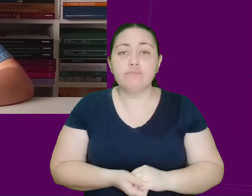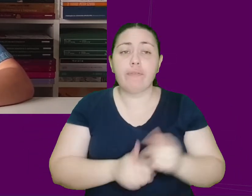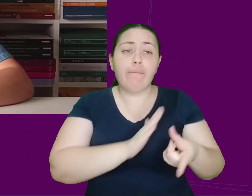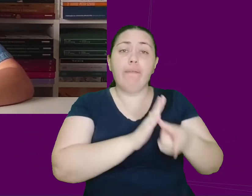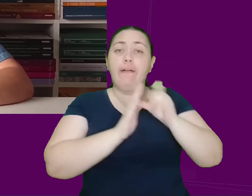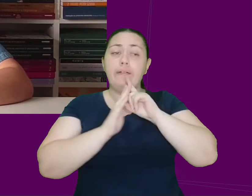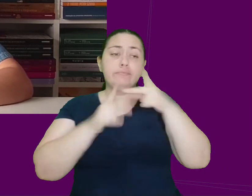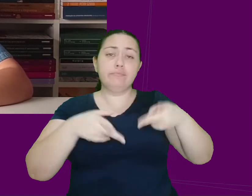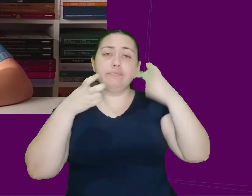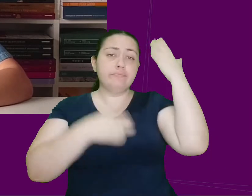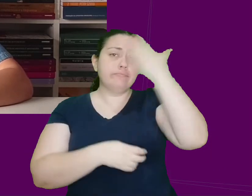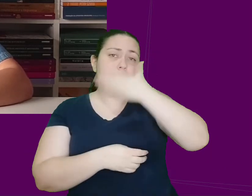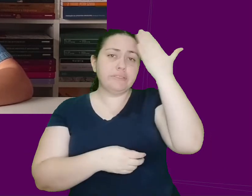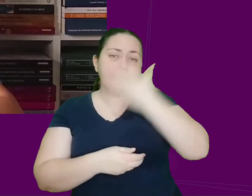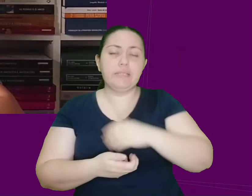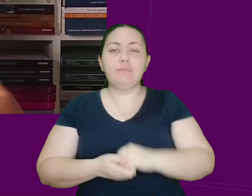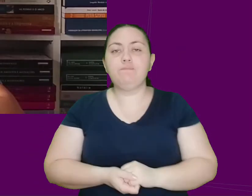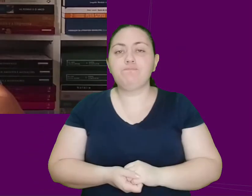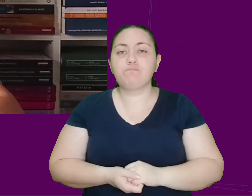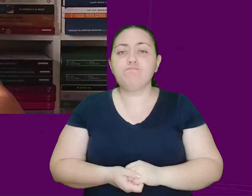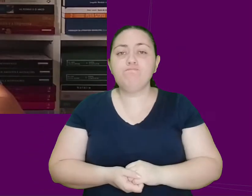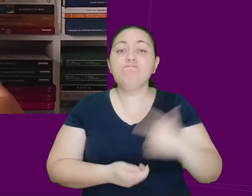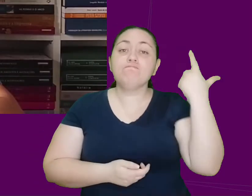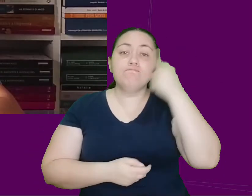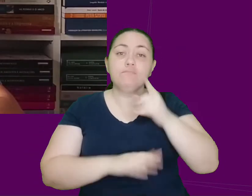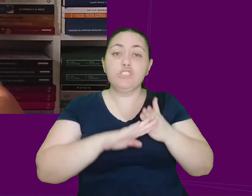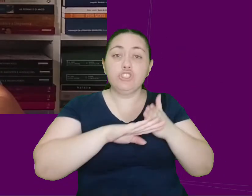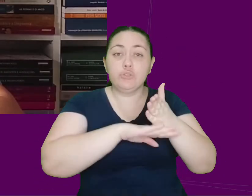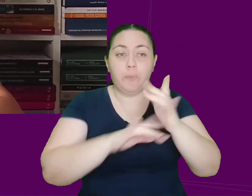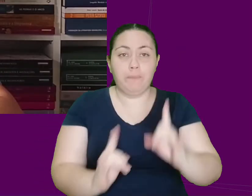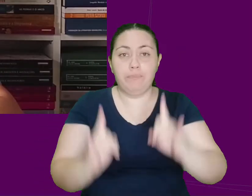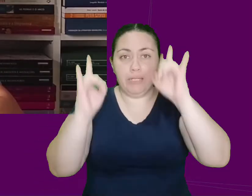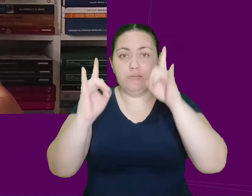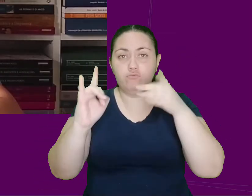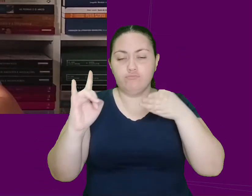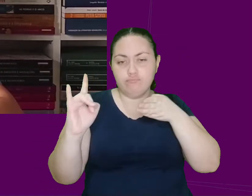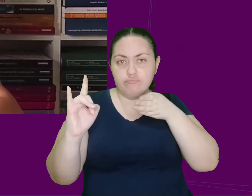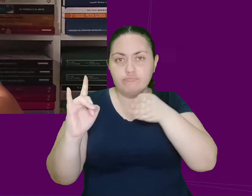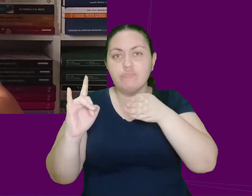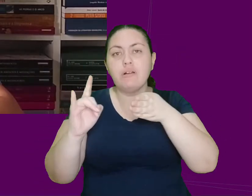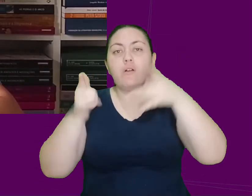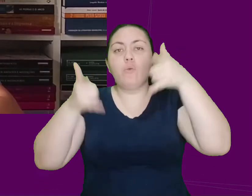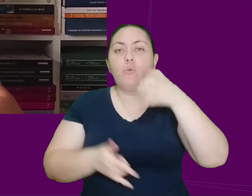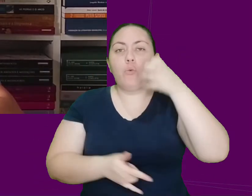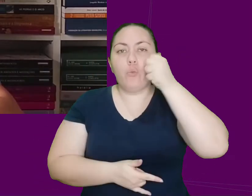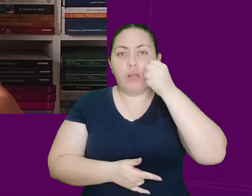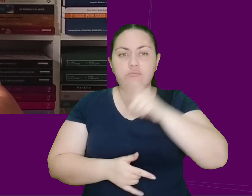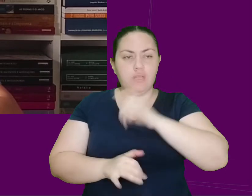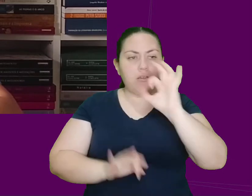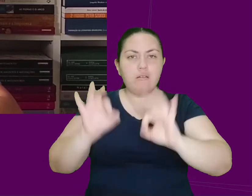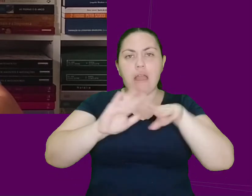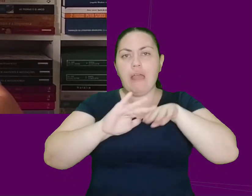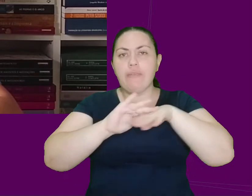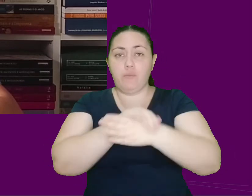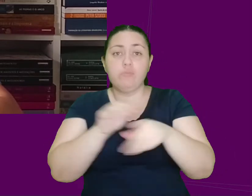que antes ele não percebia. No apartamento, o pato foi adaptado para ele, contando, inclusive, com uma cama de hospital.